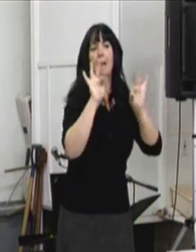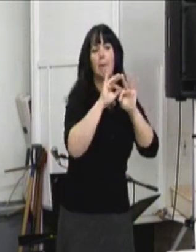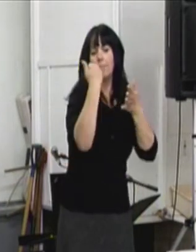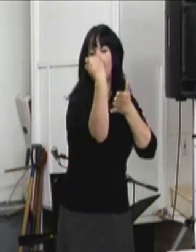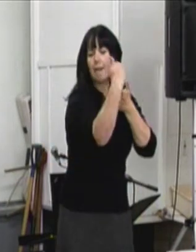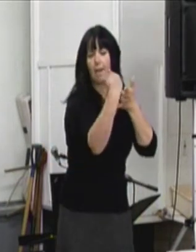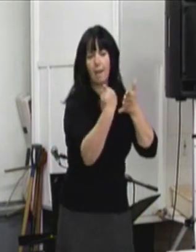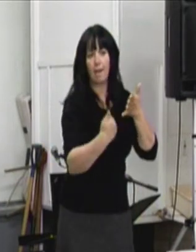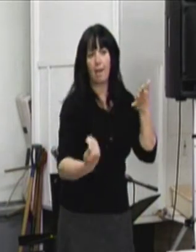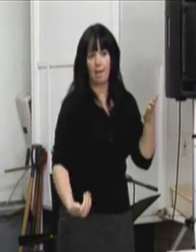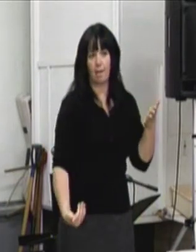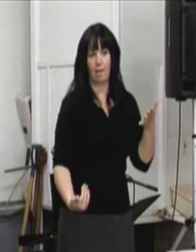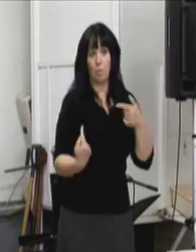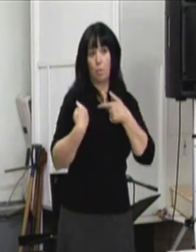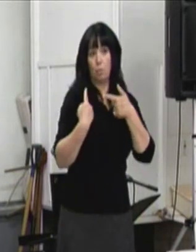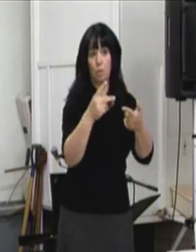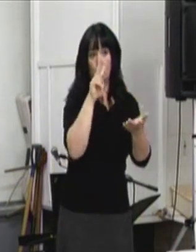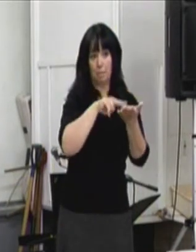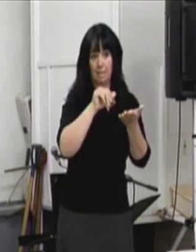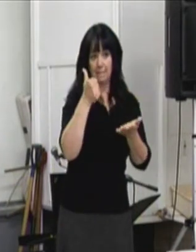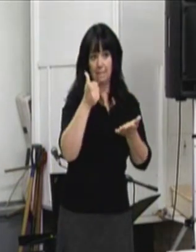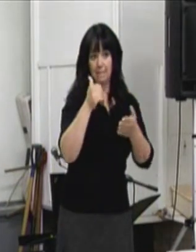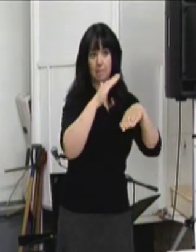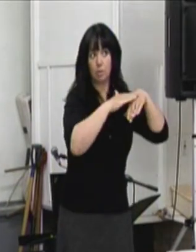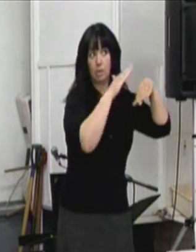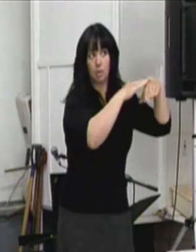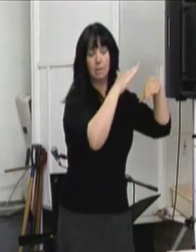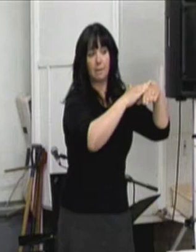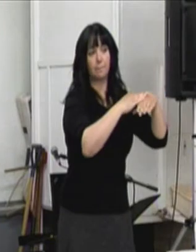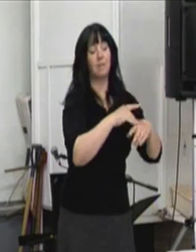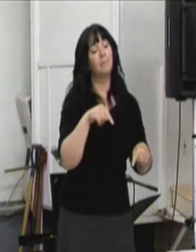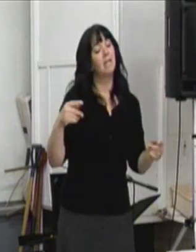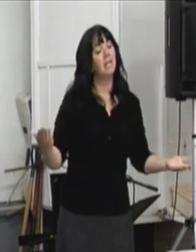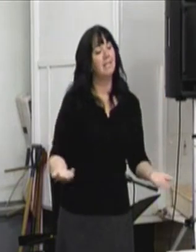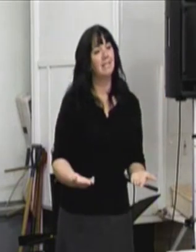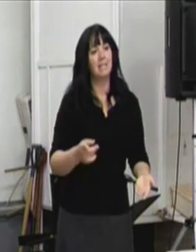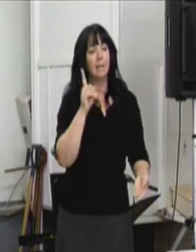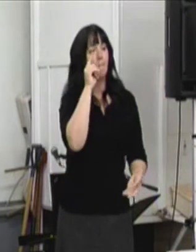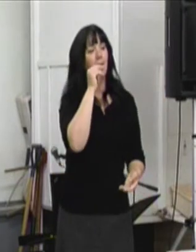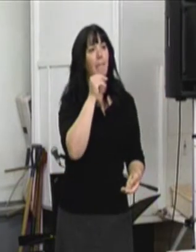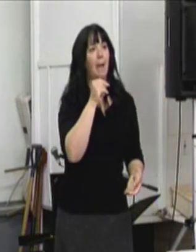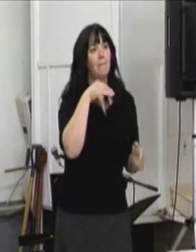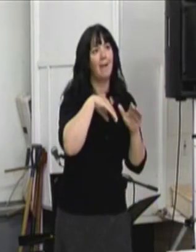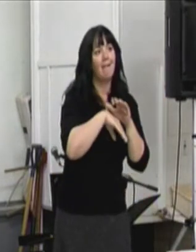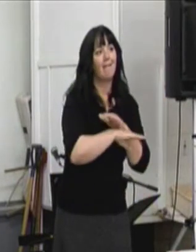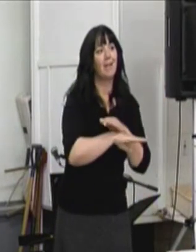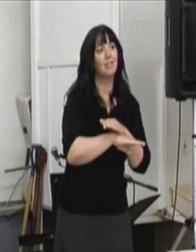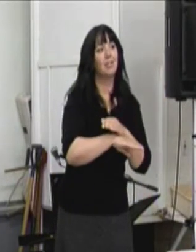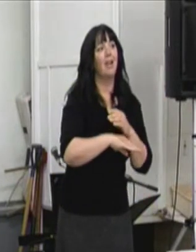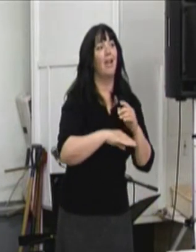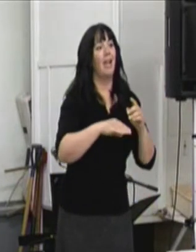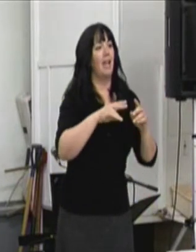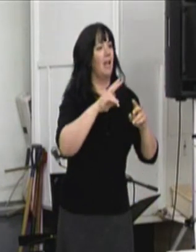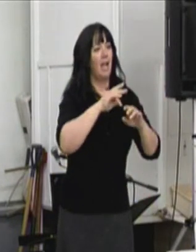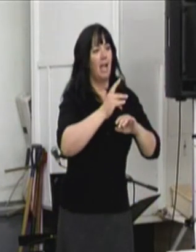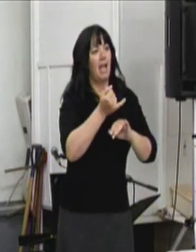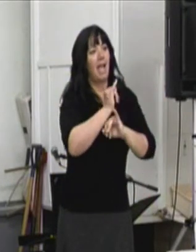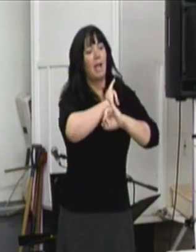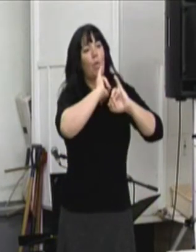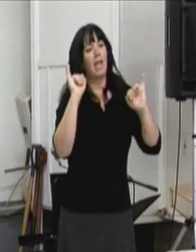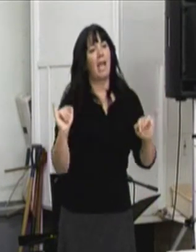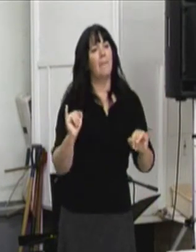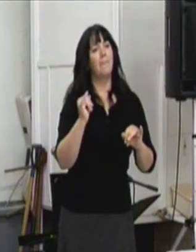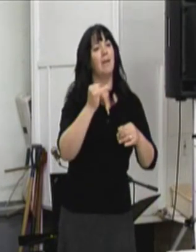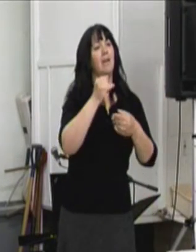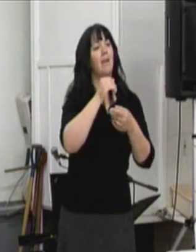Ici, on ne peut passer sous silence l'excellent travail accompli par le personnel du